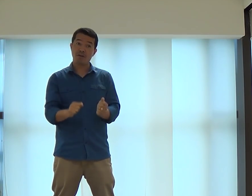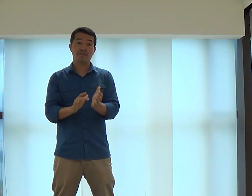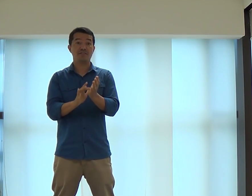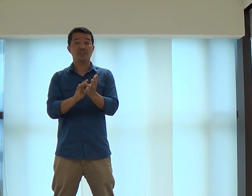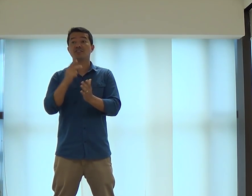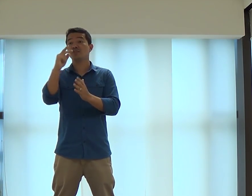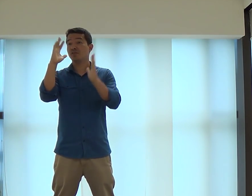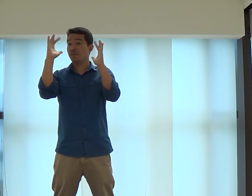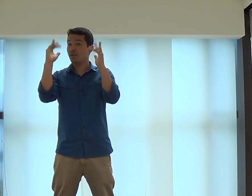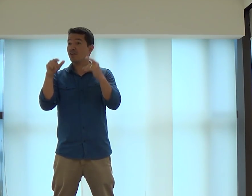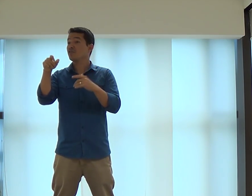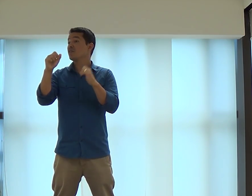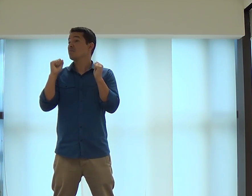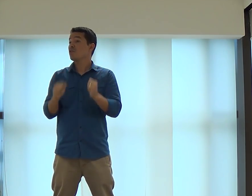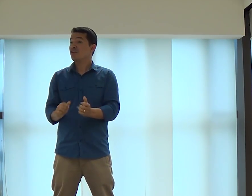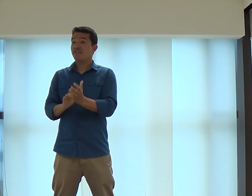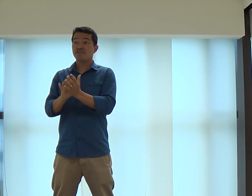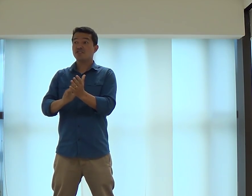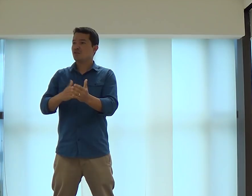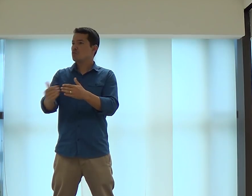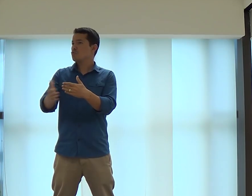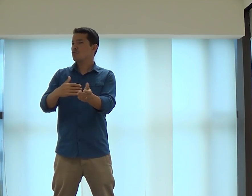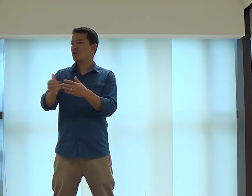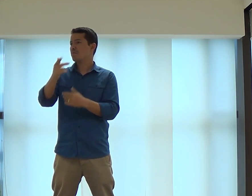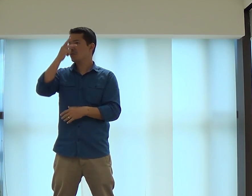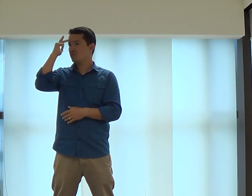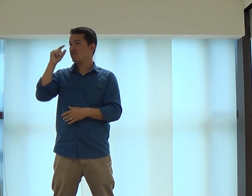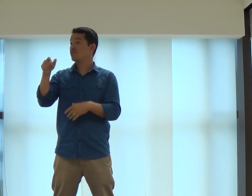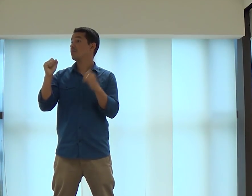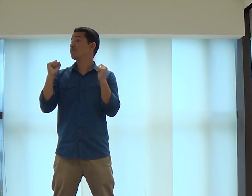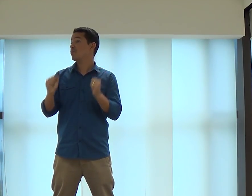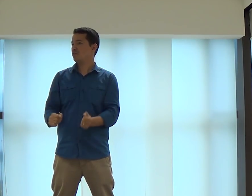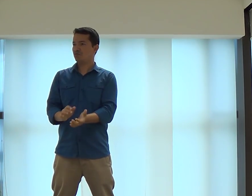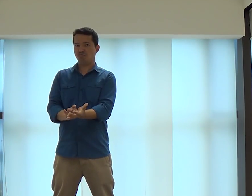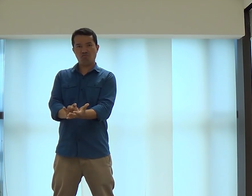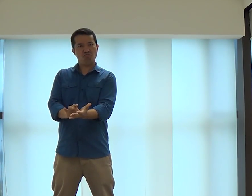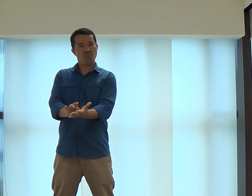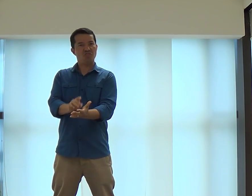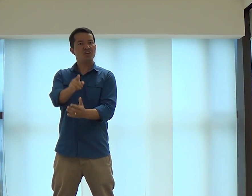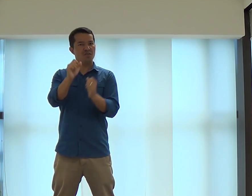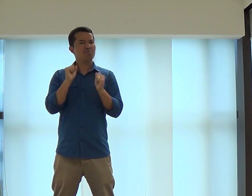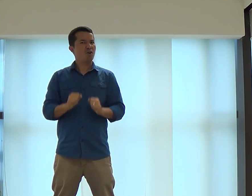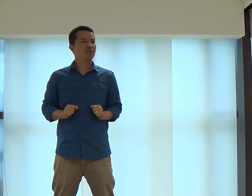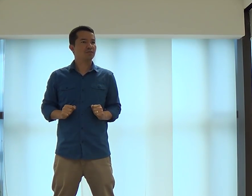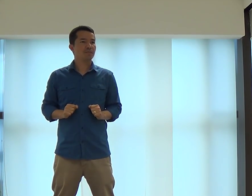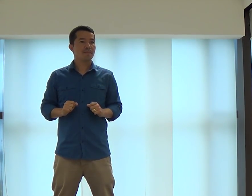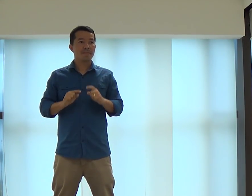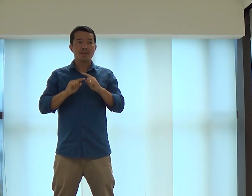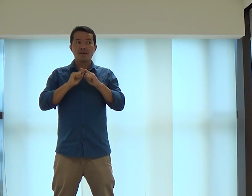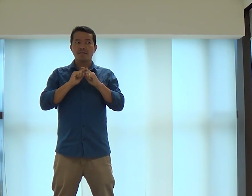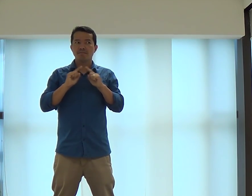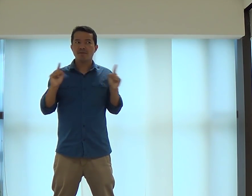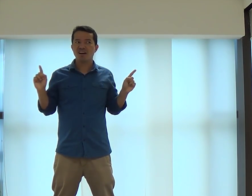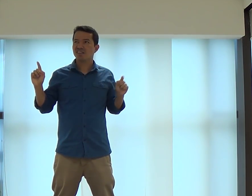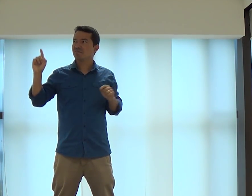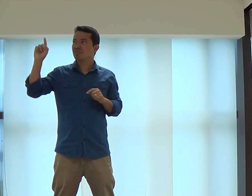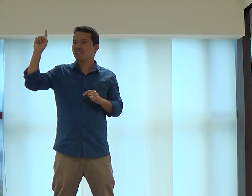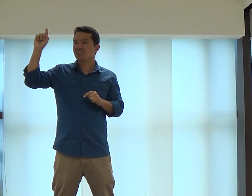isso com o seu amigo, com o seu namorado, com qualquer pessoa. E você pode estar fingindo. Agora,